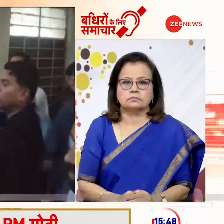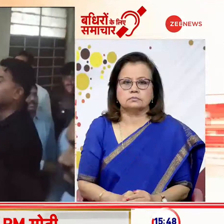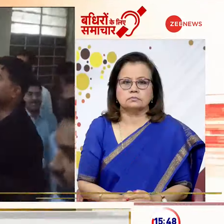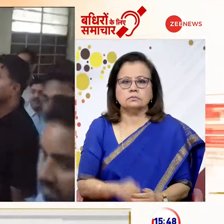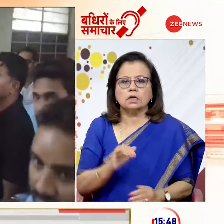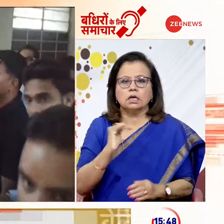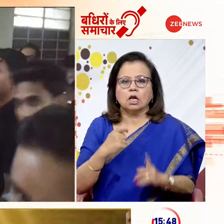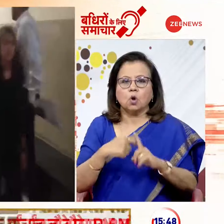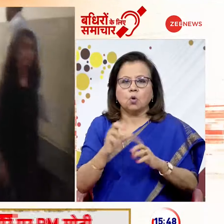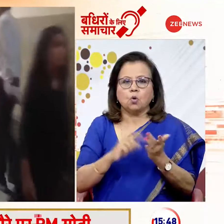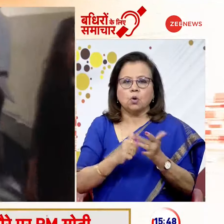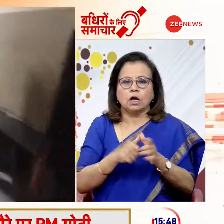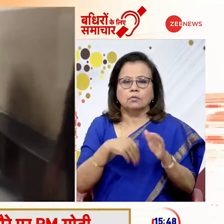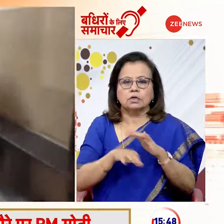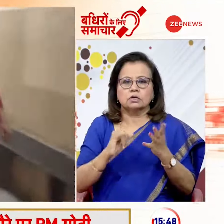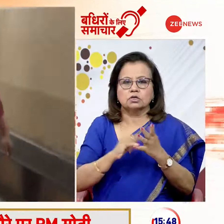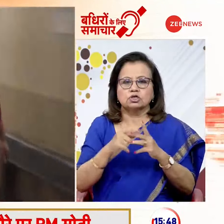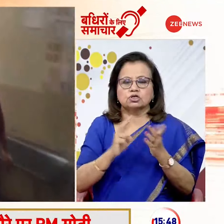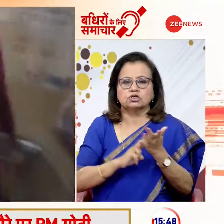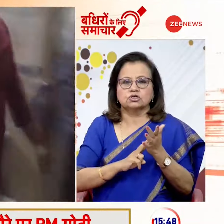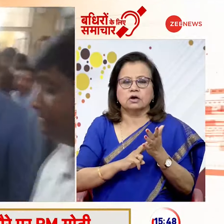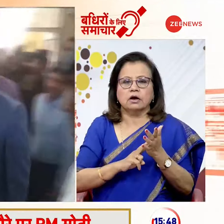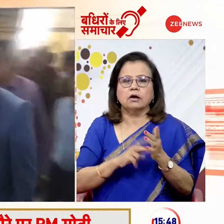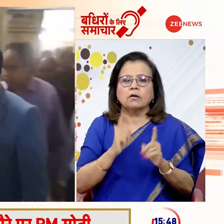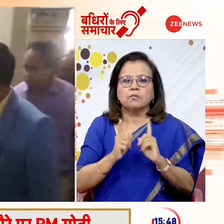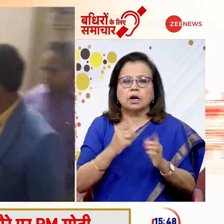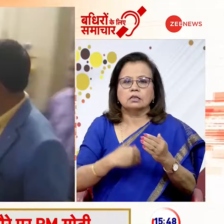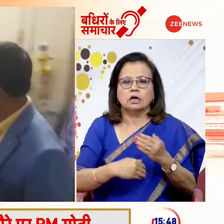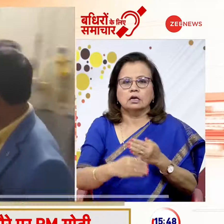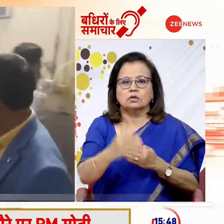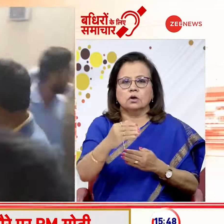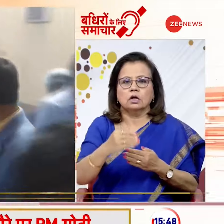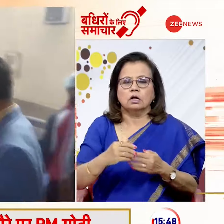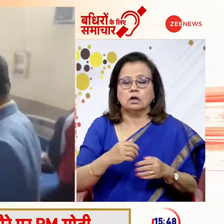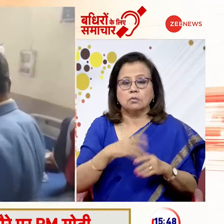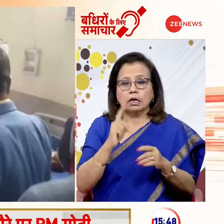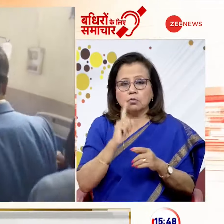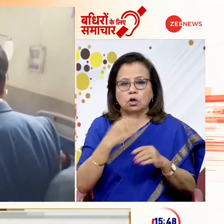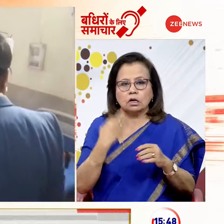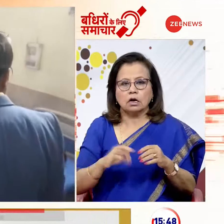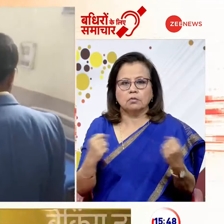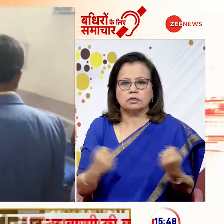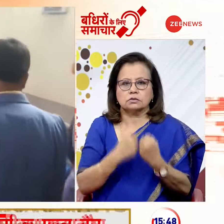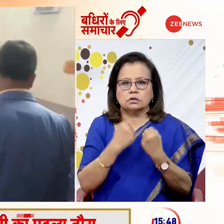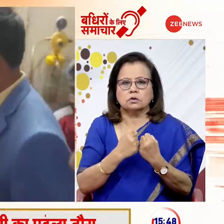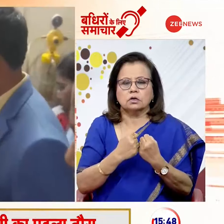राज्यस्थान के कोटा में शिव बारात निकालने के दौरान दर्दनाख आथसा हुआ हाई टेंशन